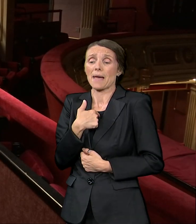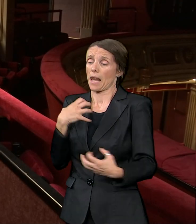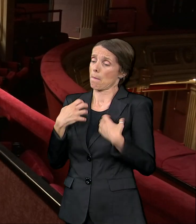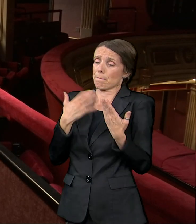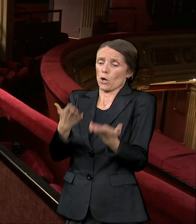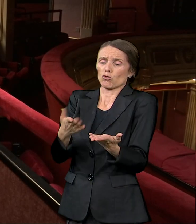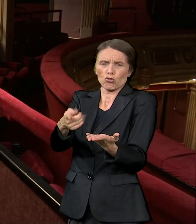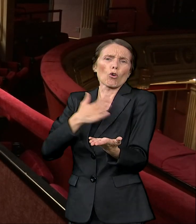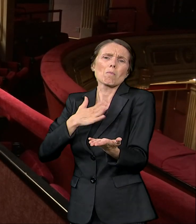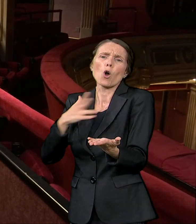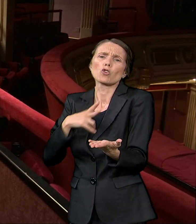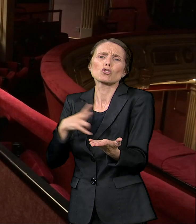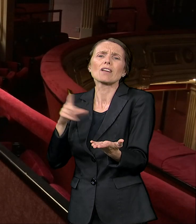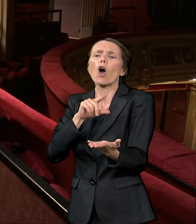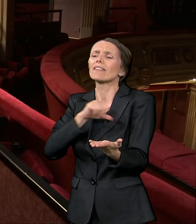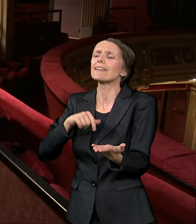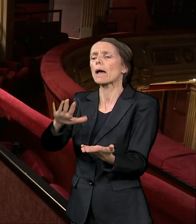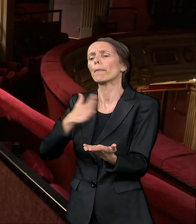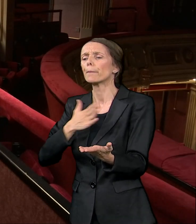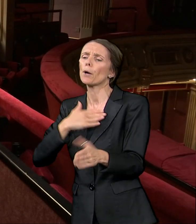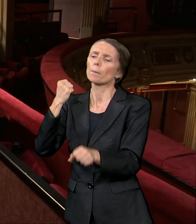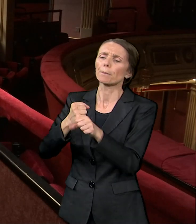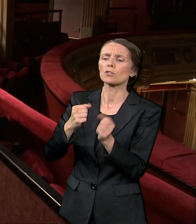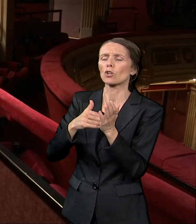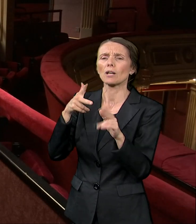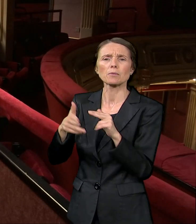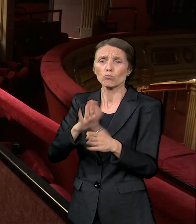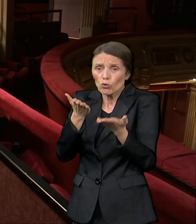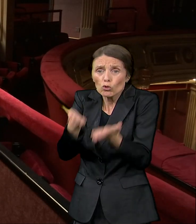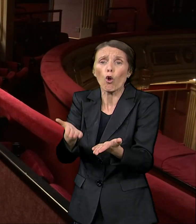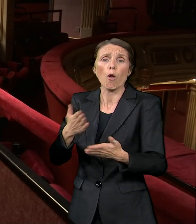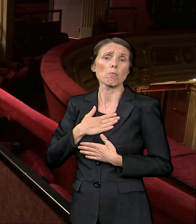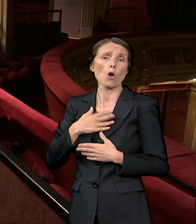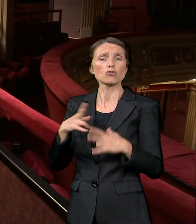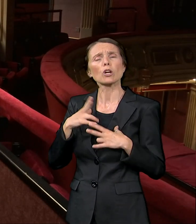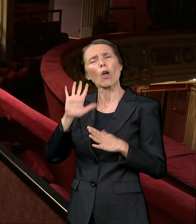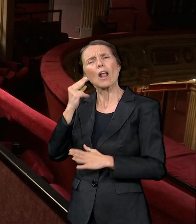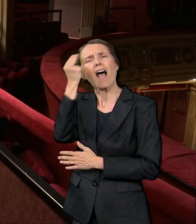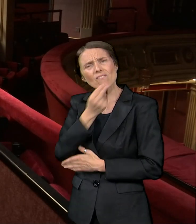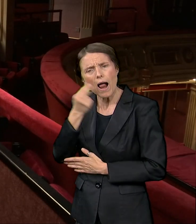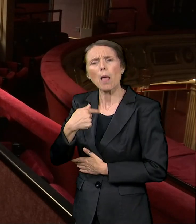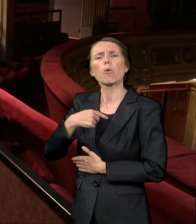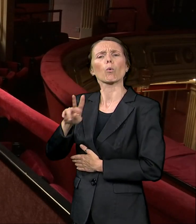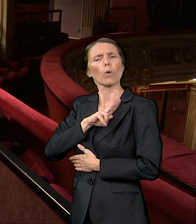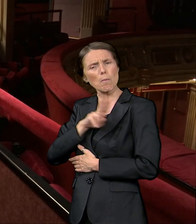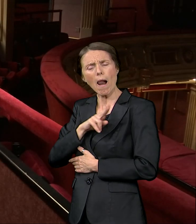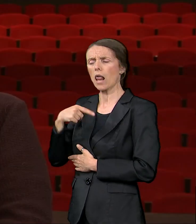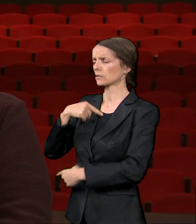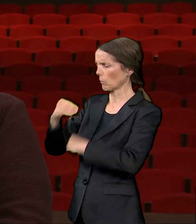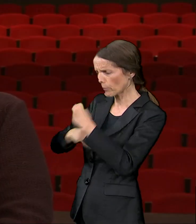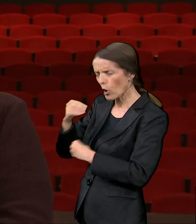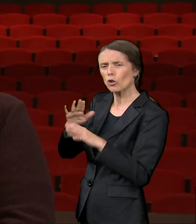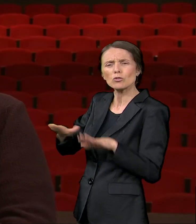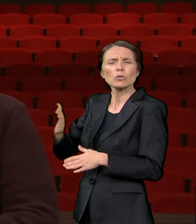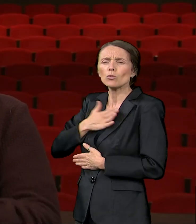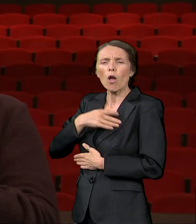treba raditi i završiti neki posao. To je ceo moj život bio. Iako sam, hvala Bogu, imala i porodicu i decu. Ona